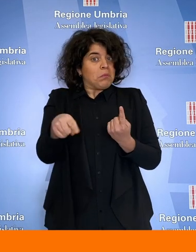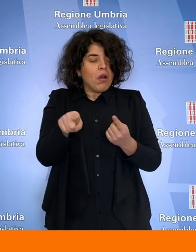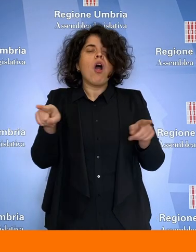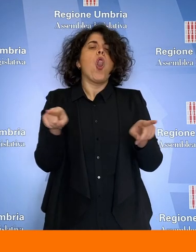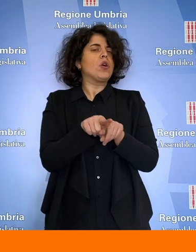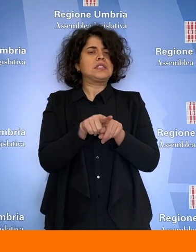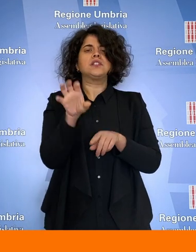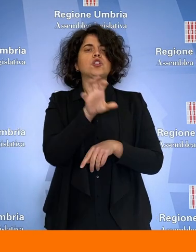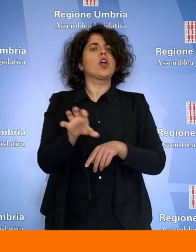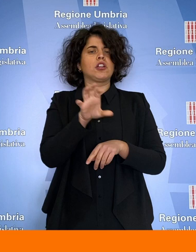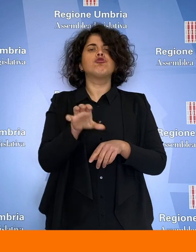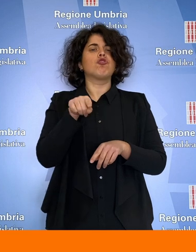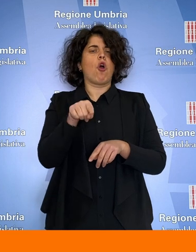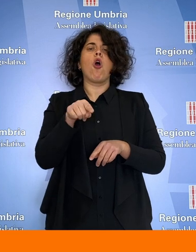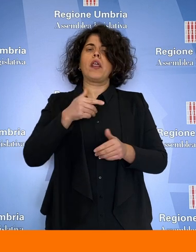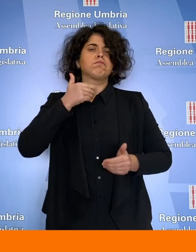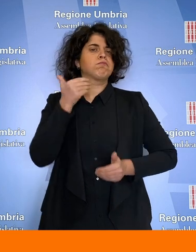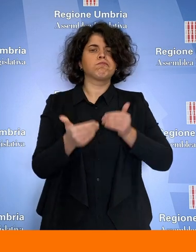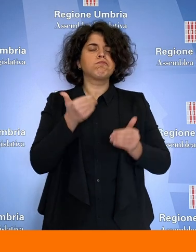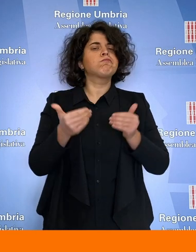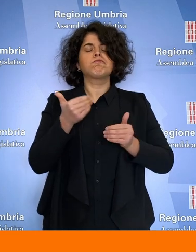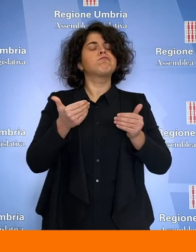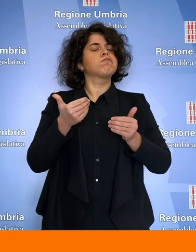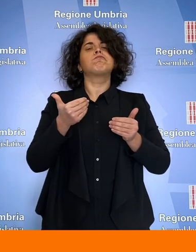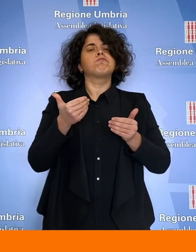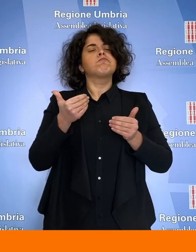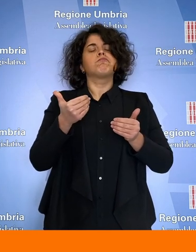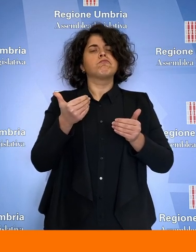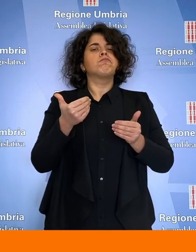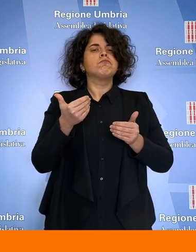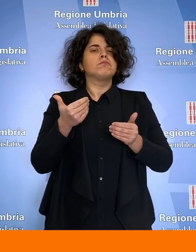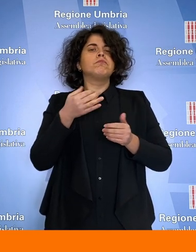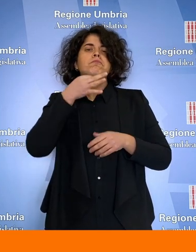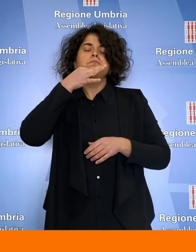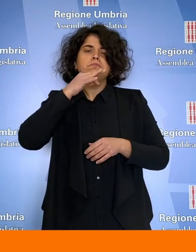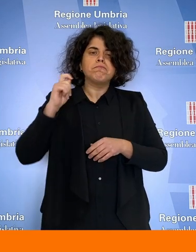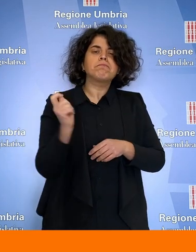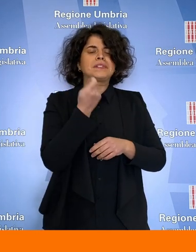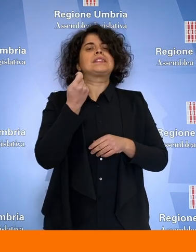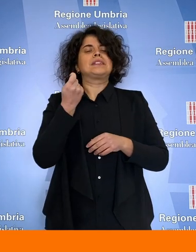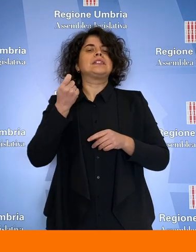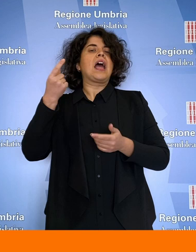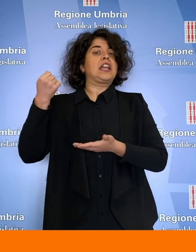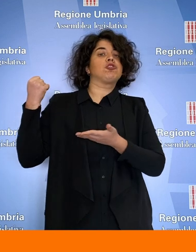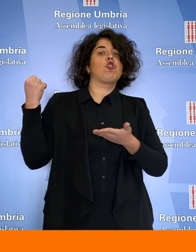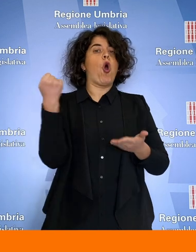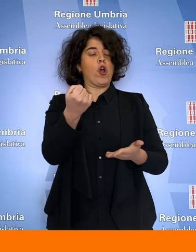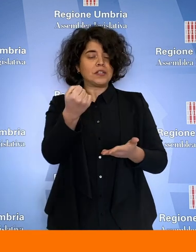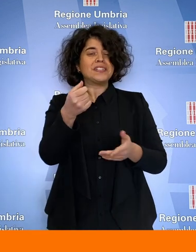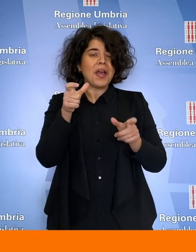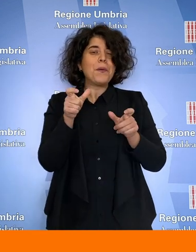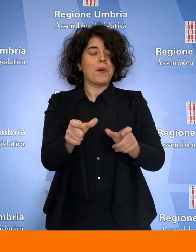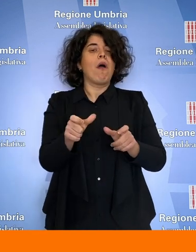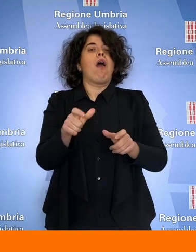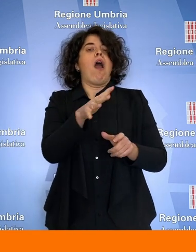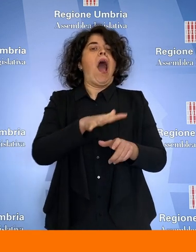regione Umbria è riuscita a realizzare un importante trasferimento di risorse, come nel campo della sanità, attuando al tempo